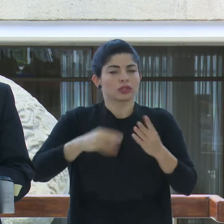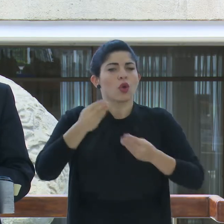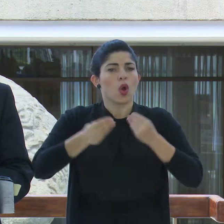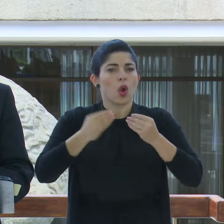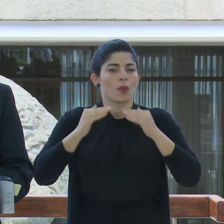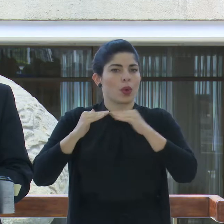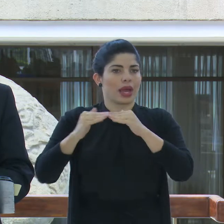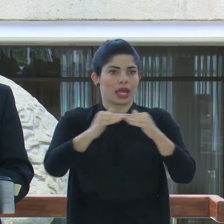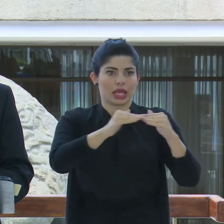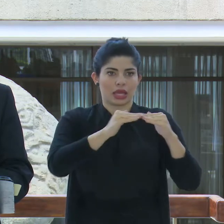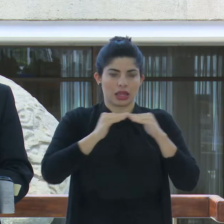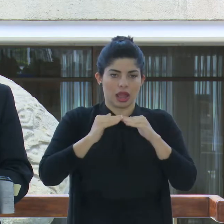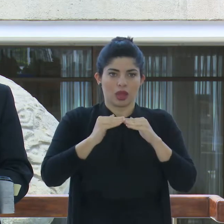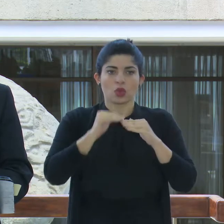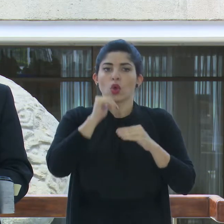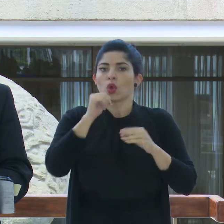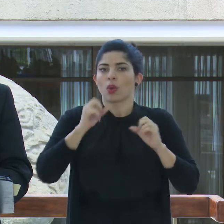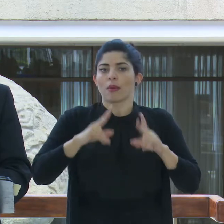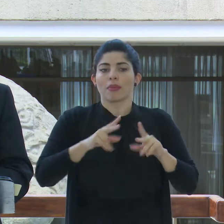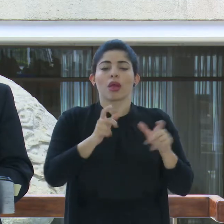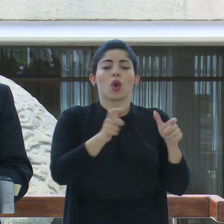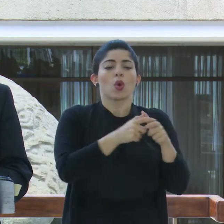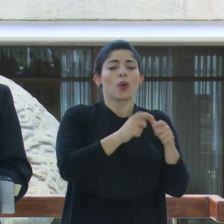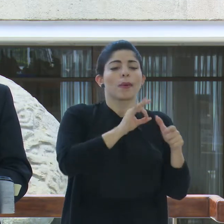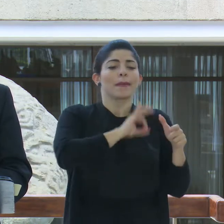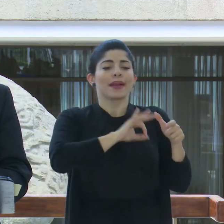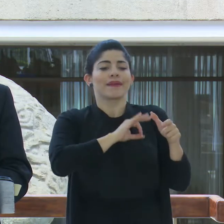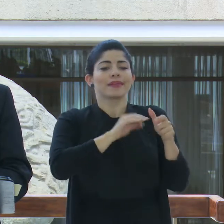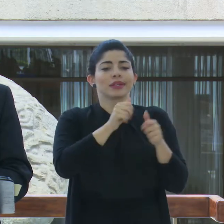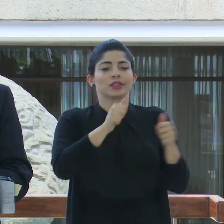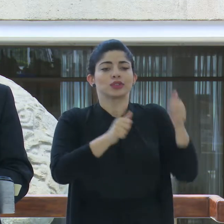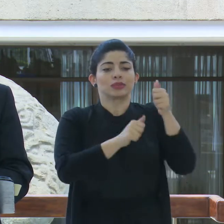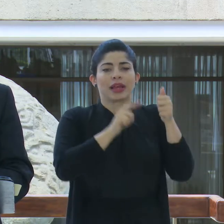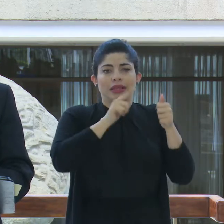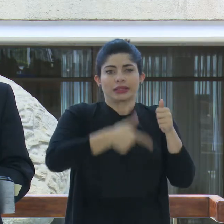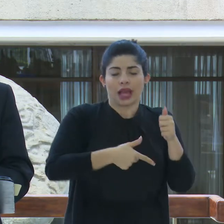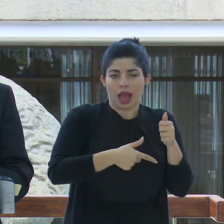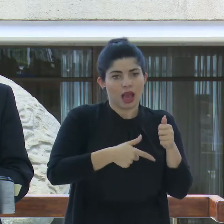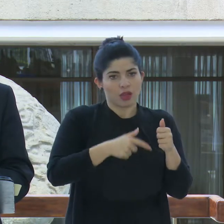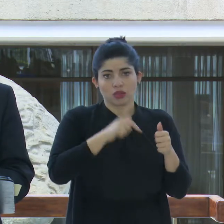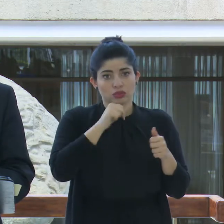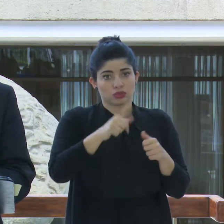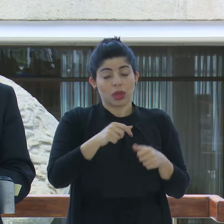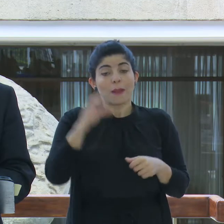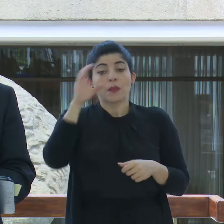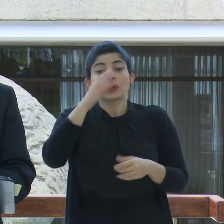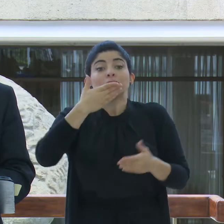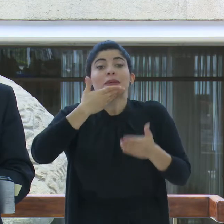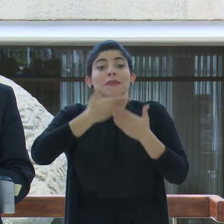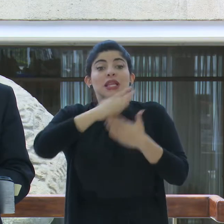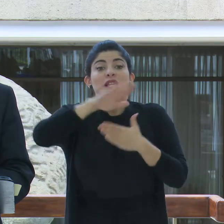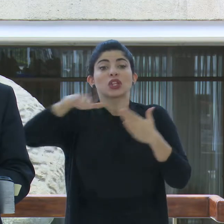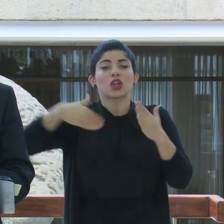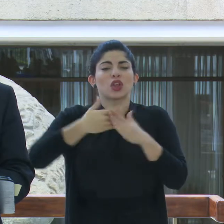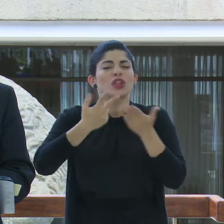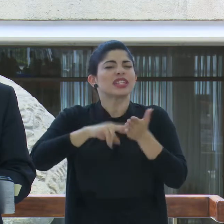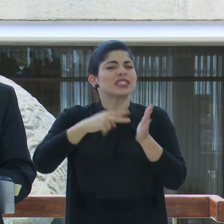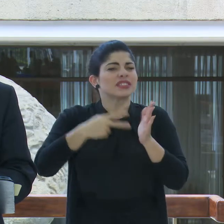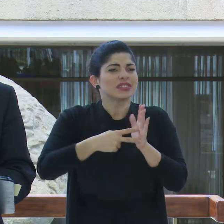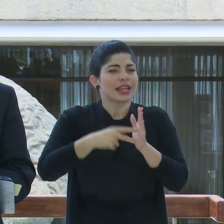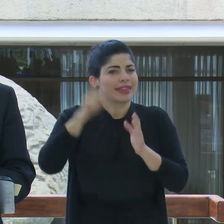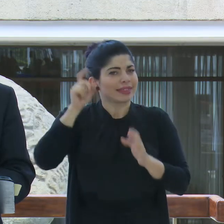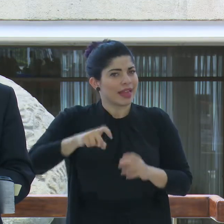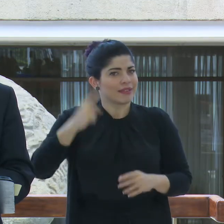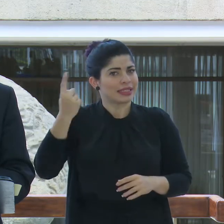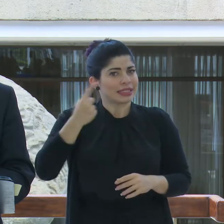evitando que algunos reciban tratos o privilegios que resultan excesivos. El bien común es y debe ser siempre